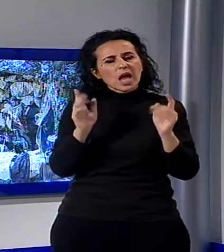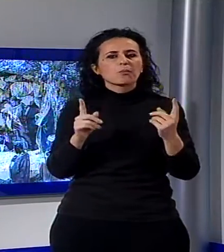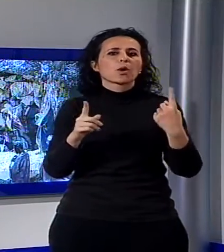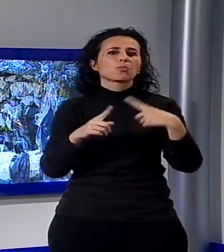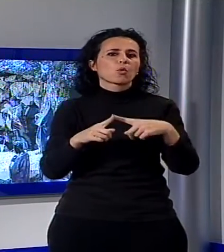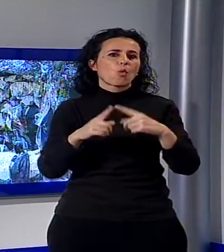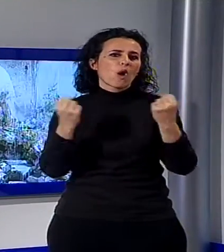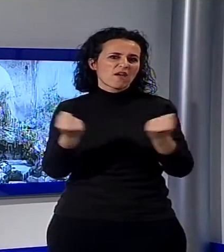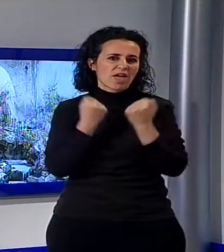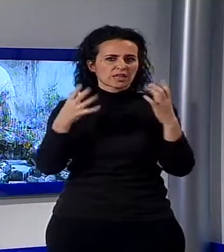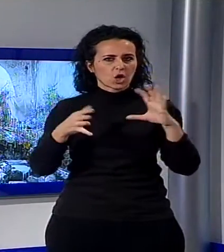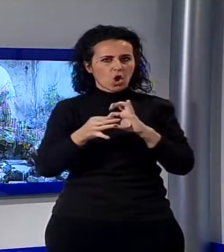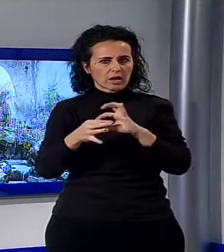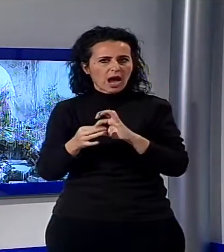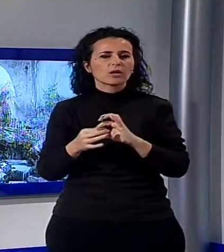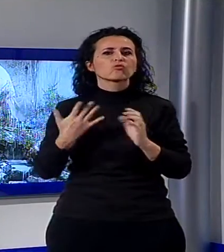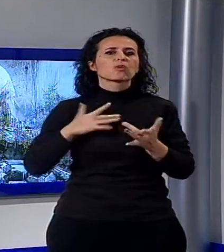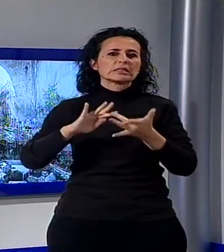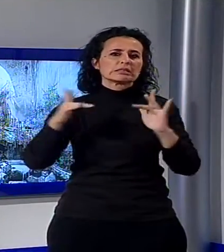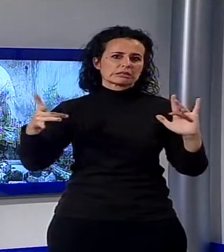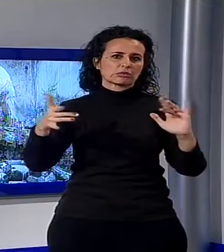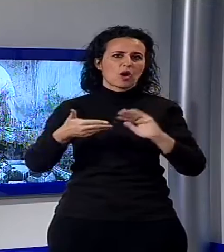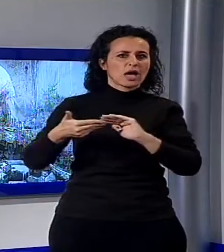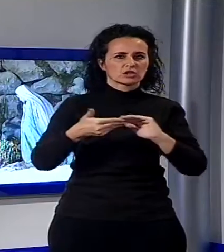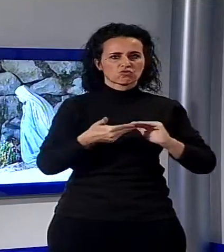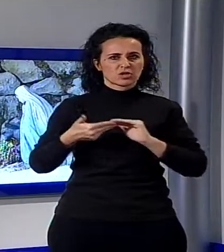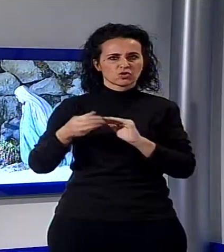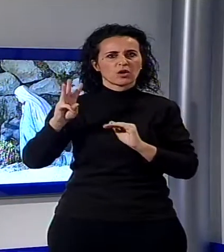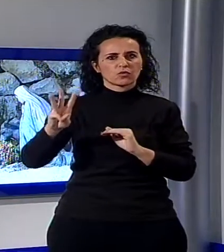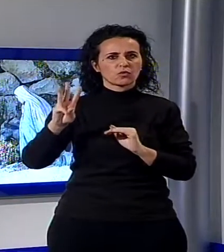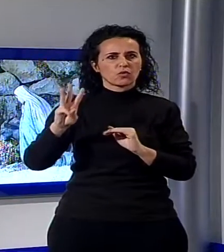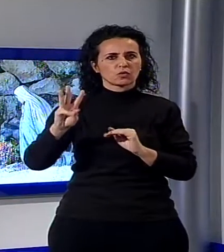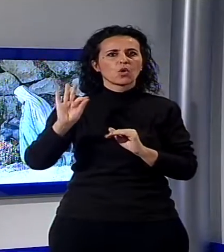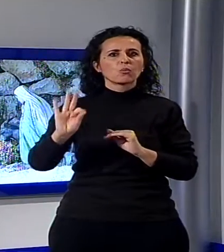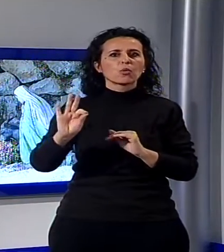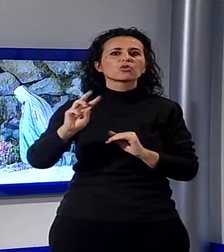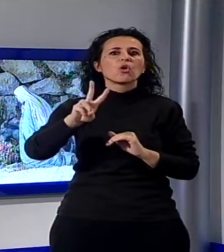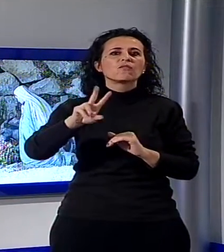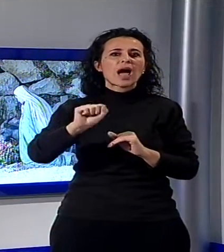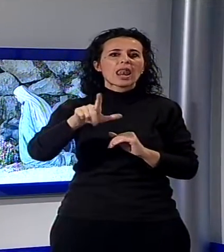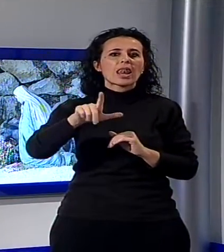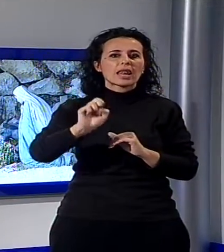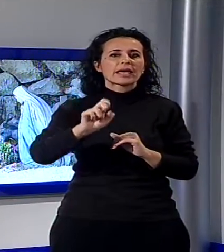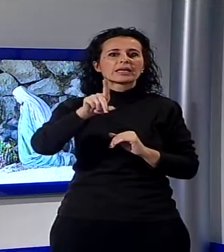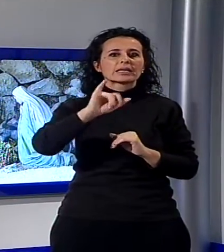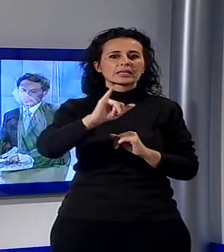delle manifestazioni sono visibili presso il sito dell'associazione www.valledigiano.it